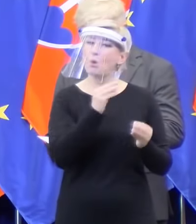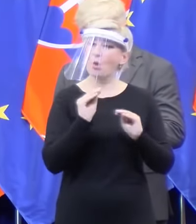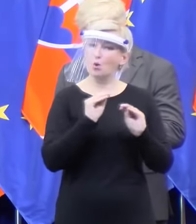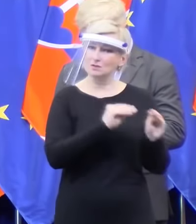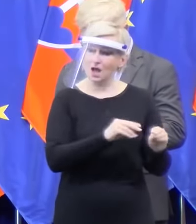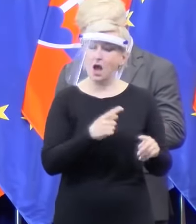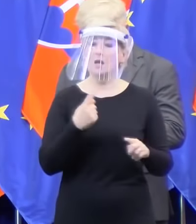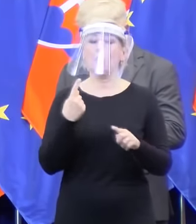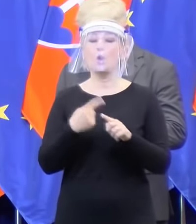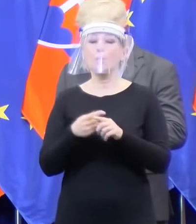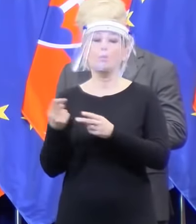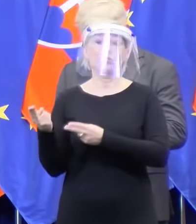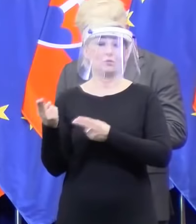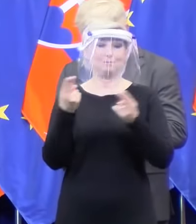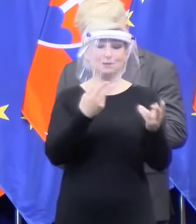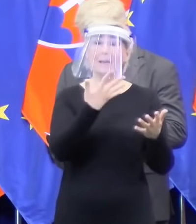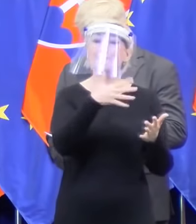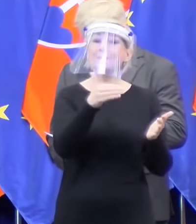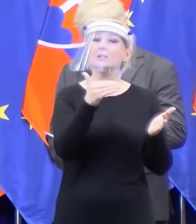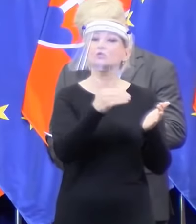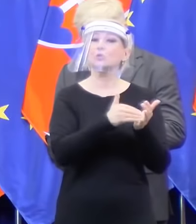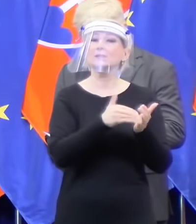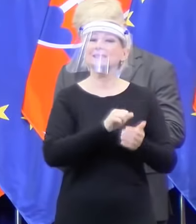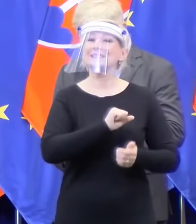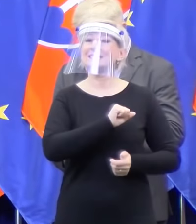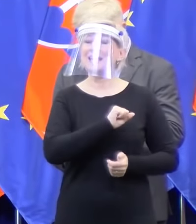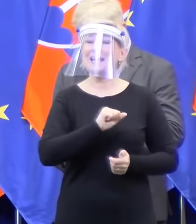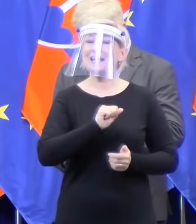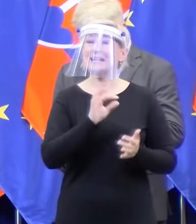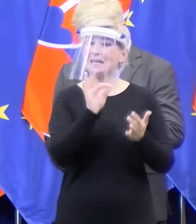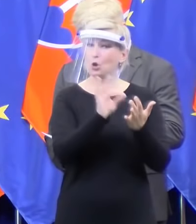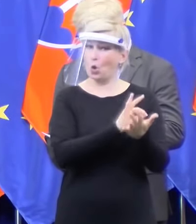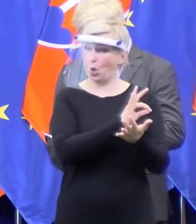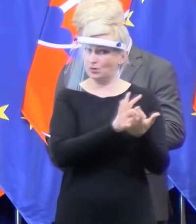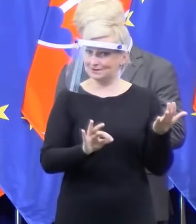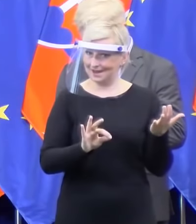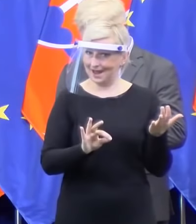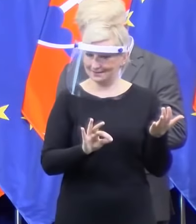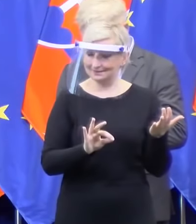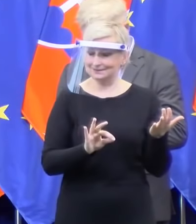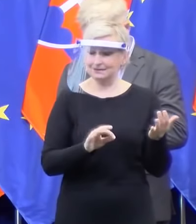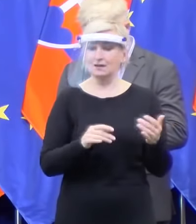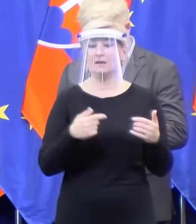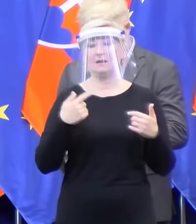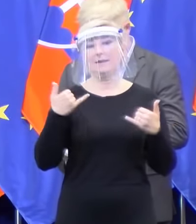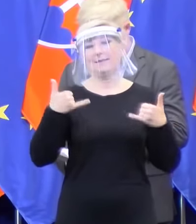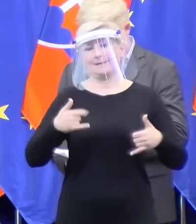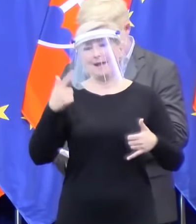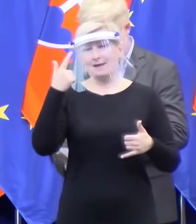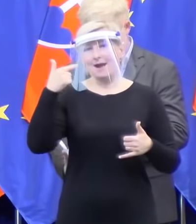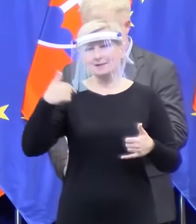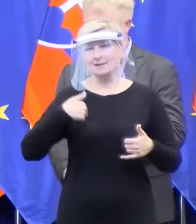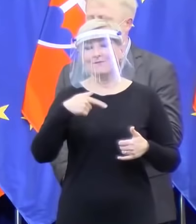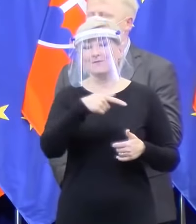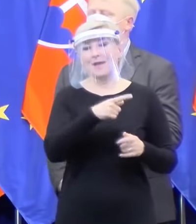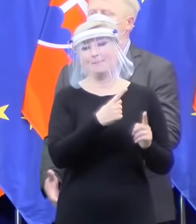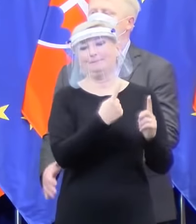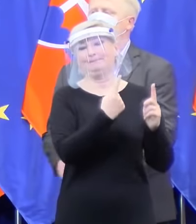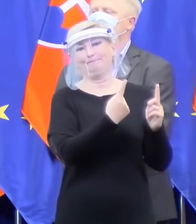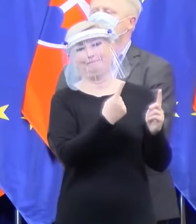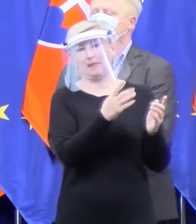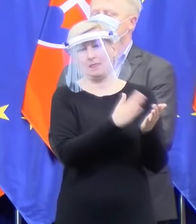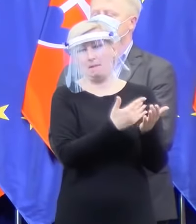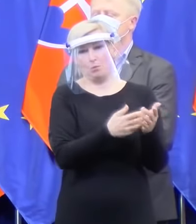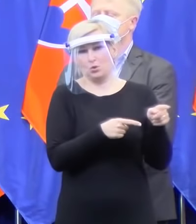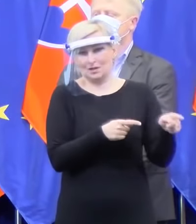rýcholtestov, ktoré, áno, za súčasné situácie vieme, že ich nepotrebujeme, ale tak hold stalo